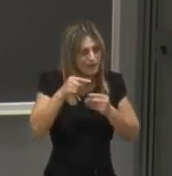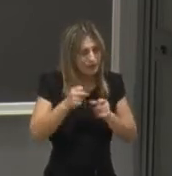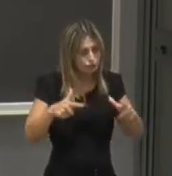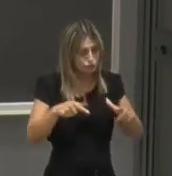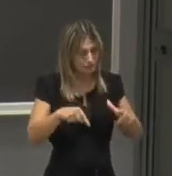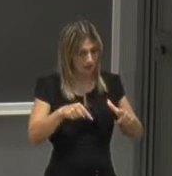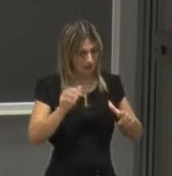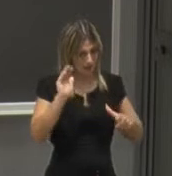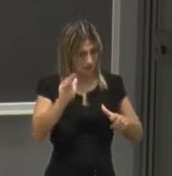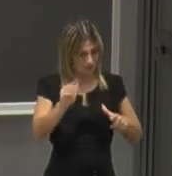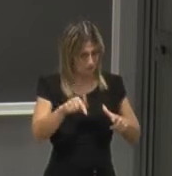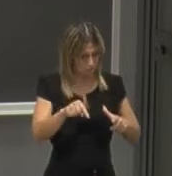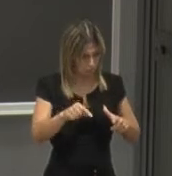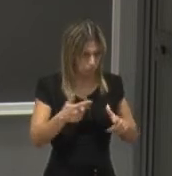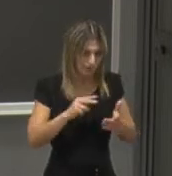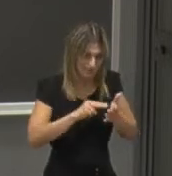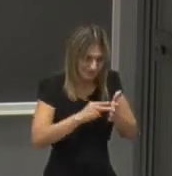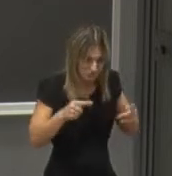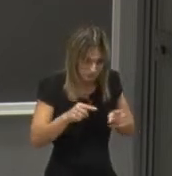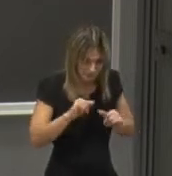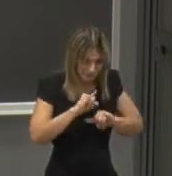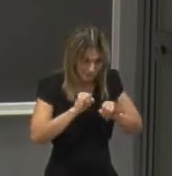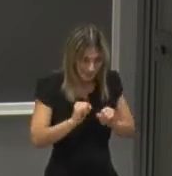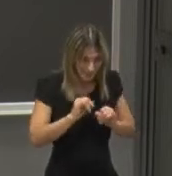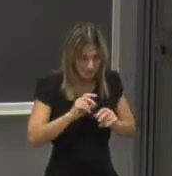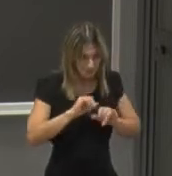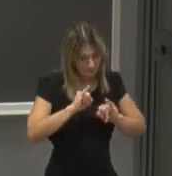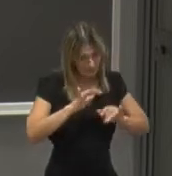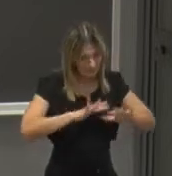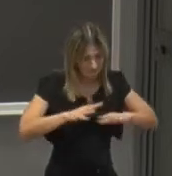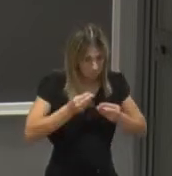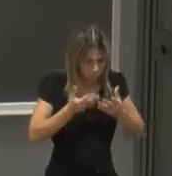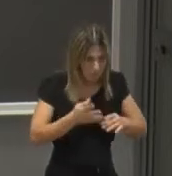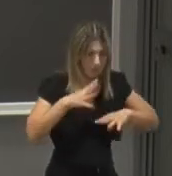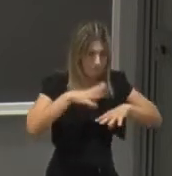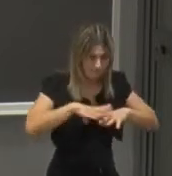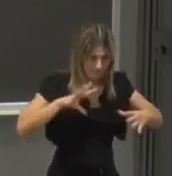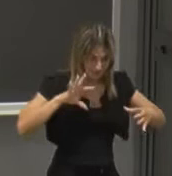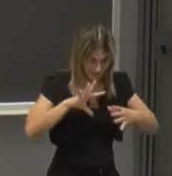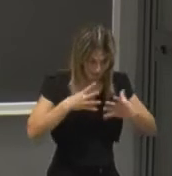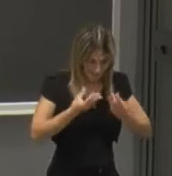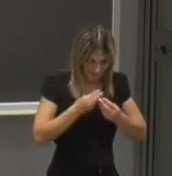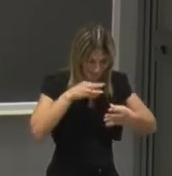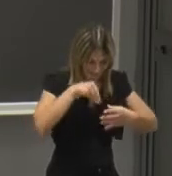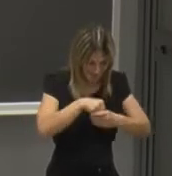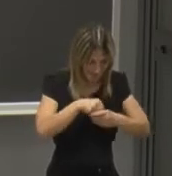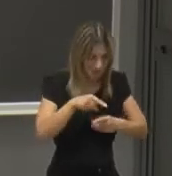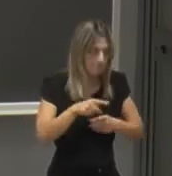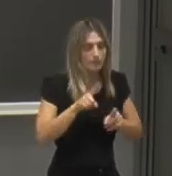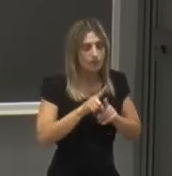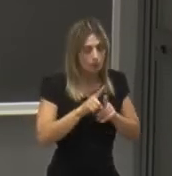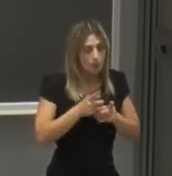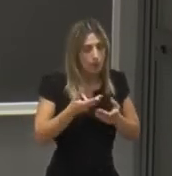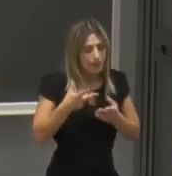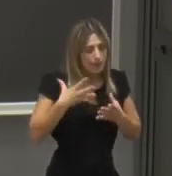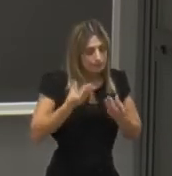futuro l'ingegneria dell'informazione l'informatica e la matematica entrano prepotentemente in